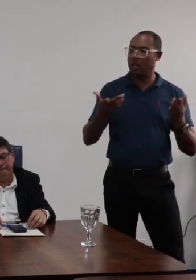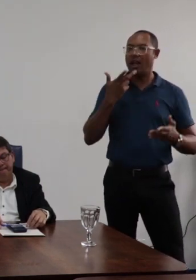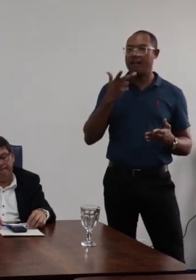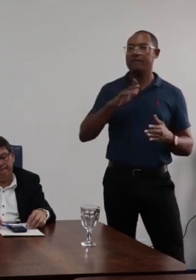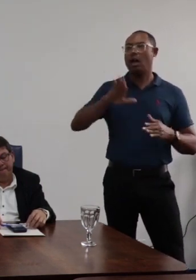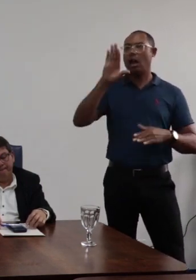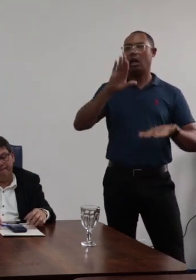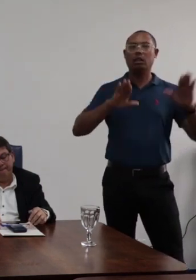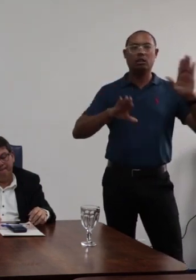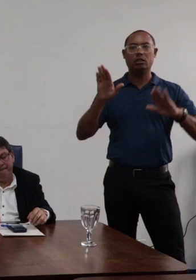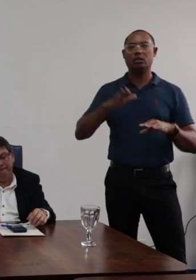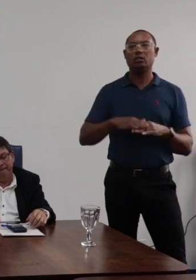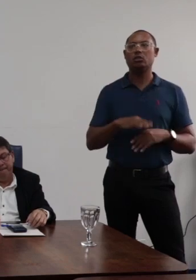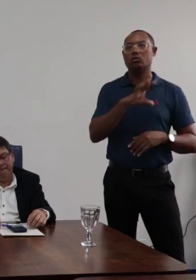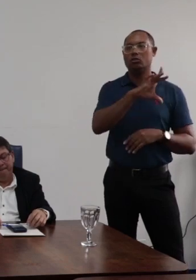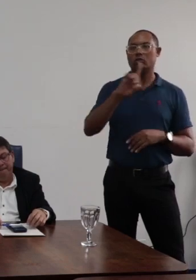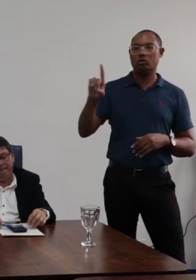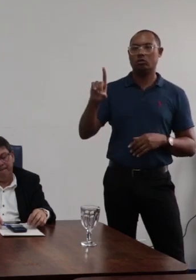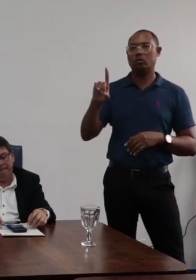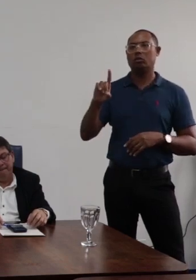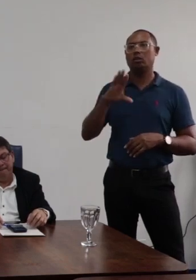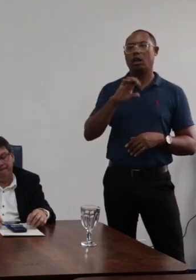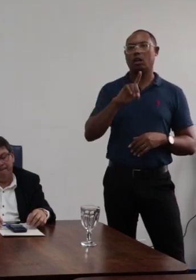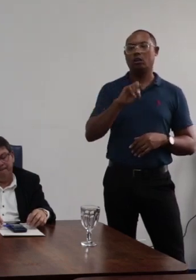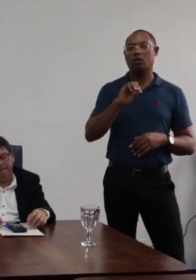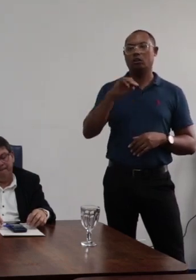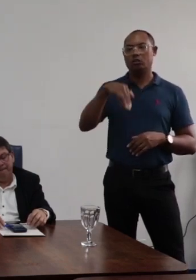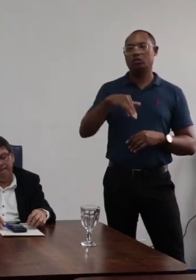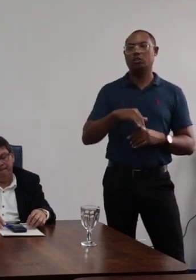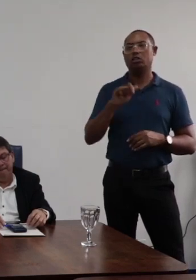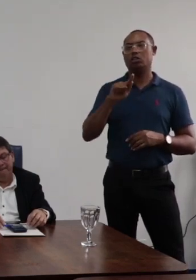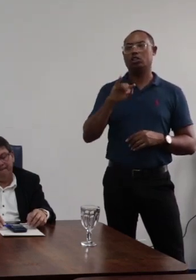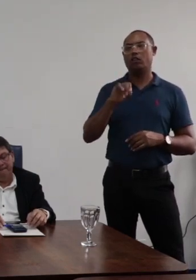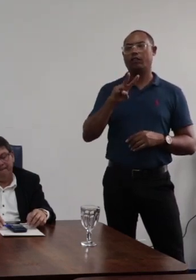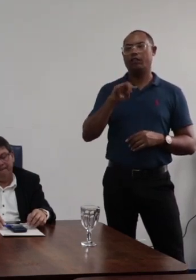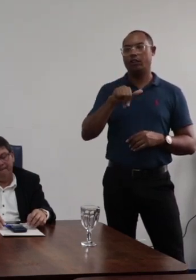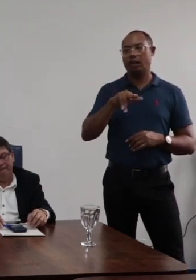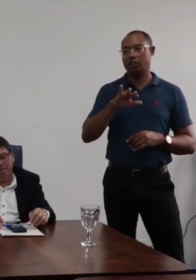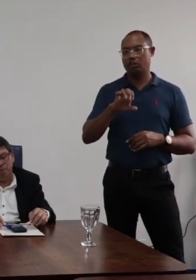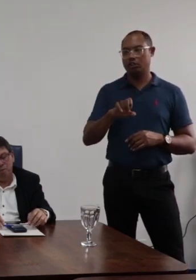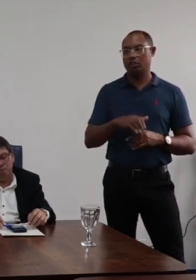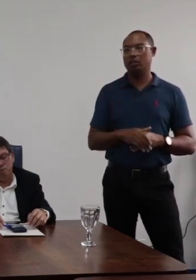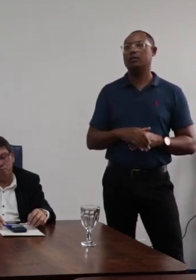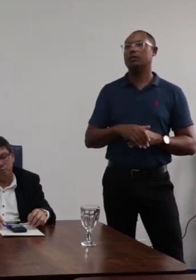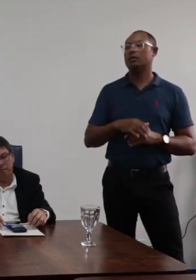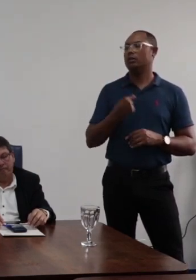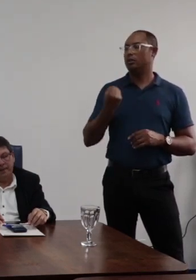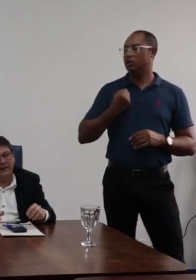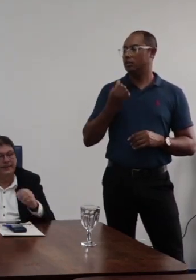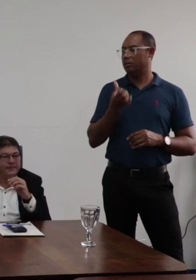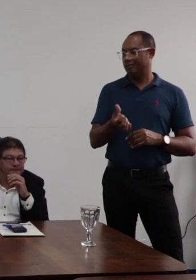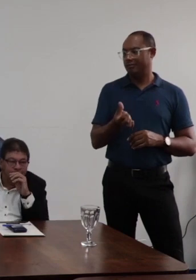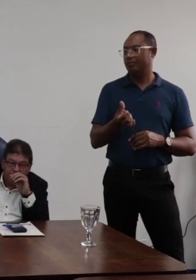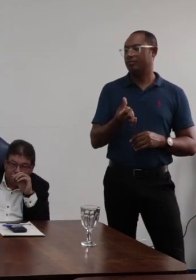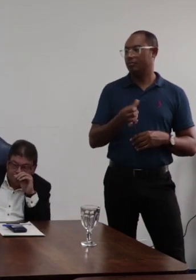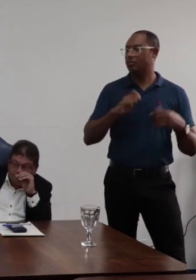à fala do coordenador da CODIM, Giovanni Santana. O nosso artigo 6º o Regimento Geral estabelece que a critério